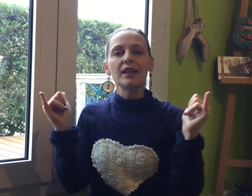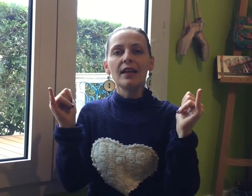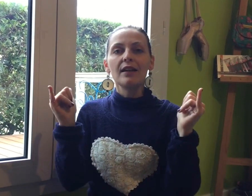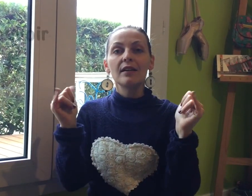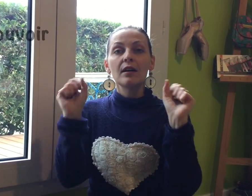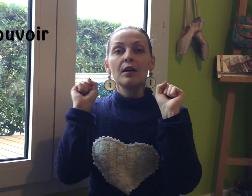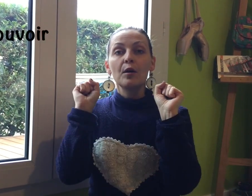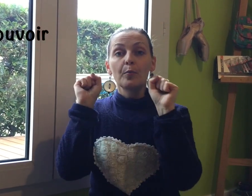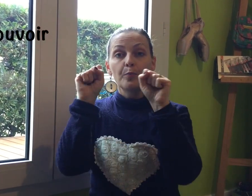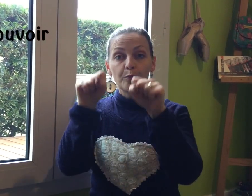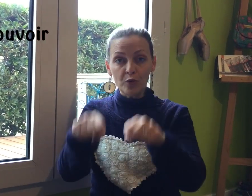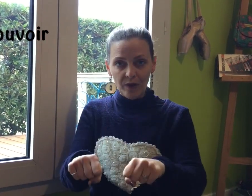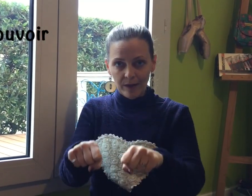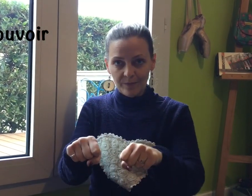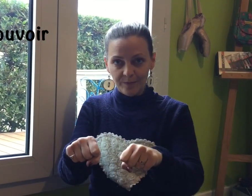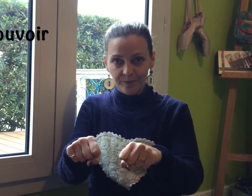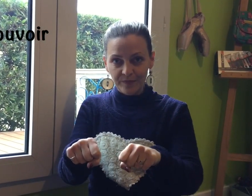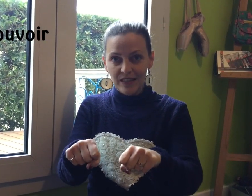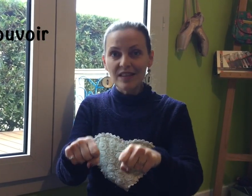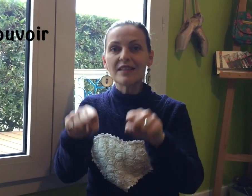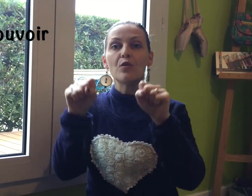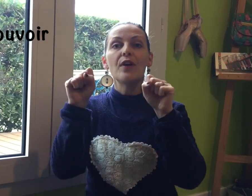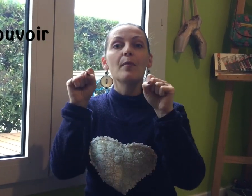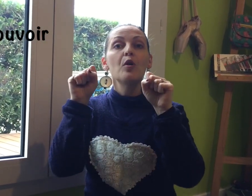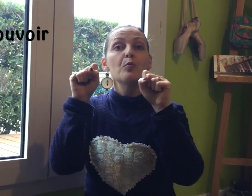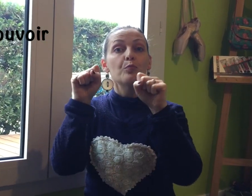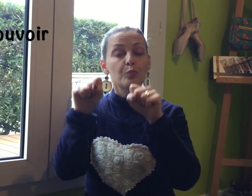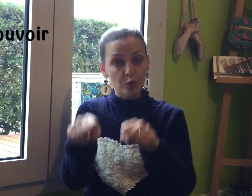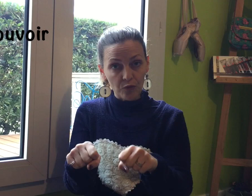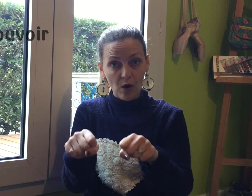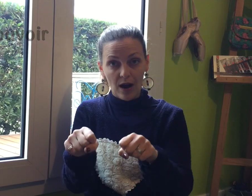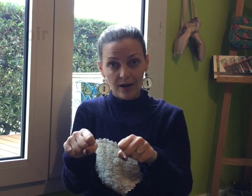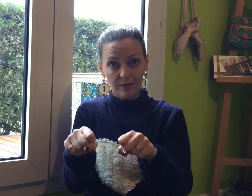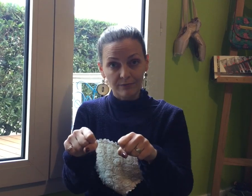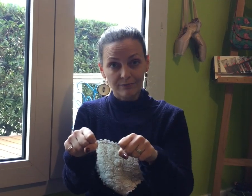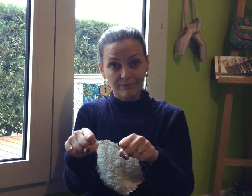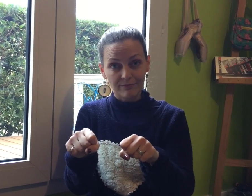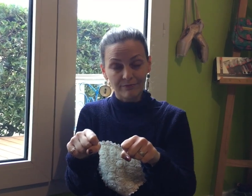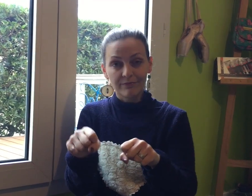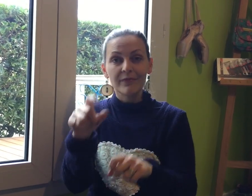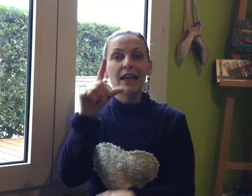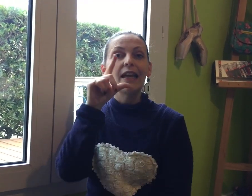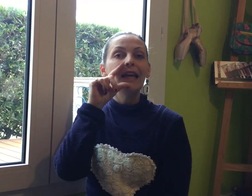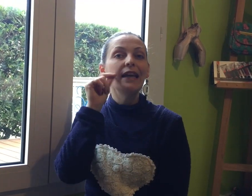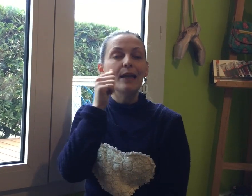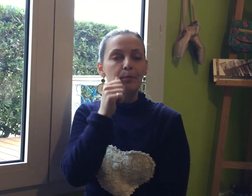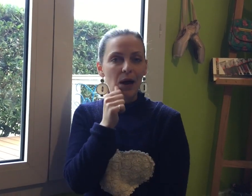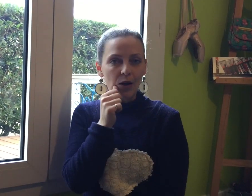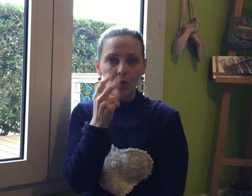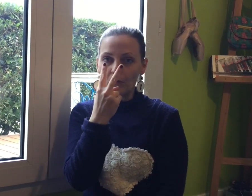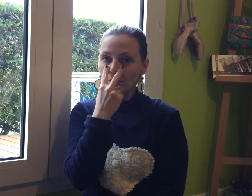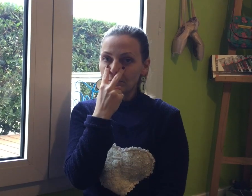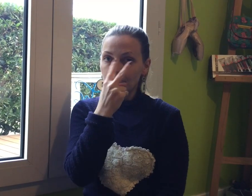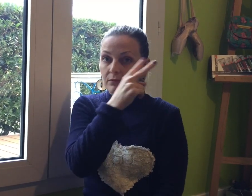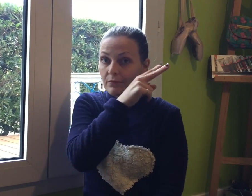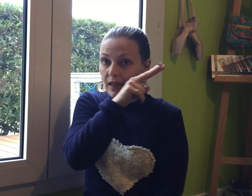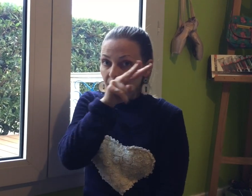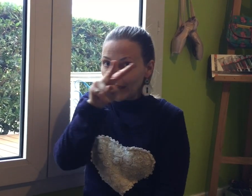tant qu'ils pouvaient Ça c'est le verbe pouvoir Et les parents les